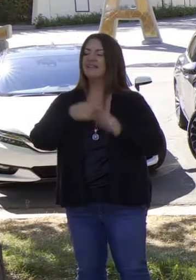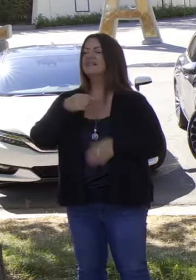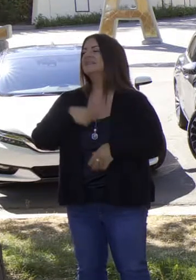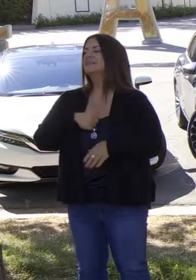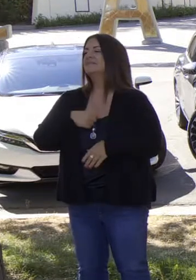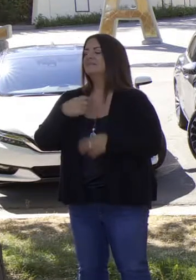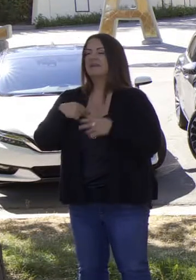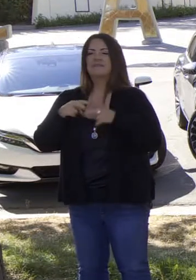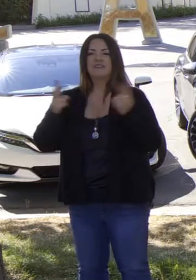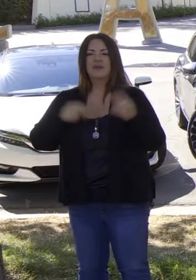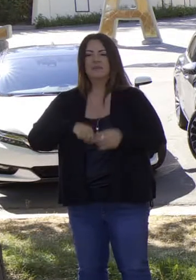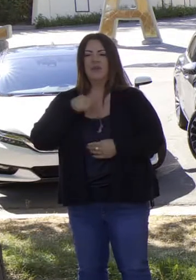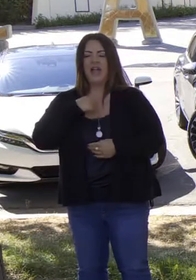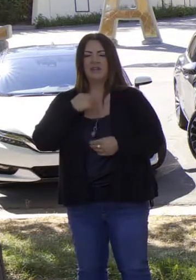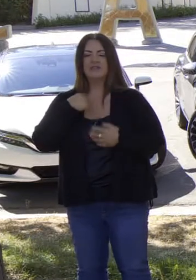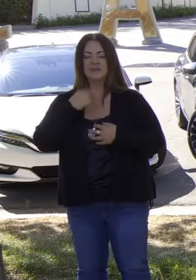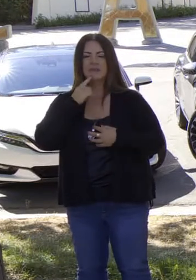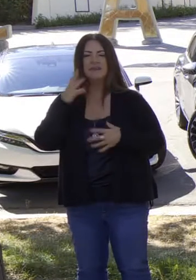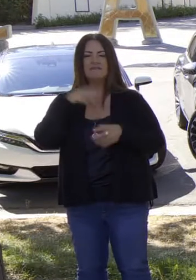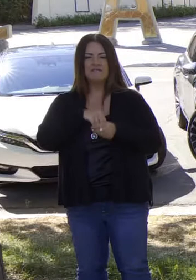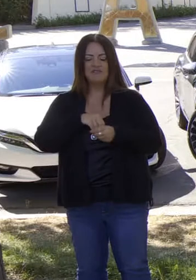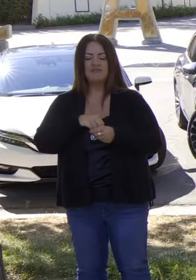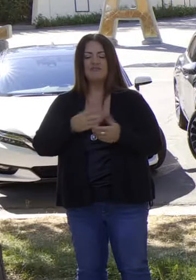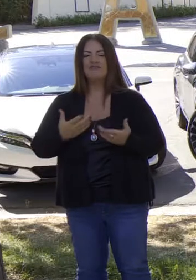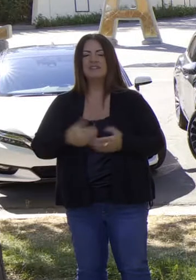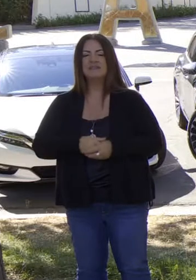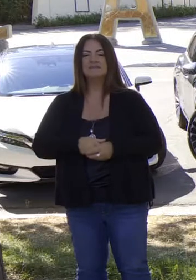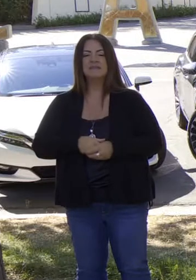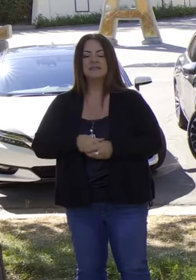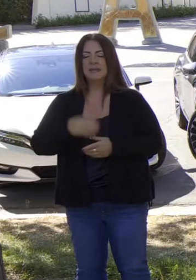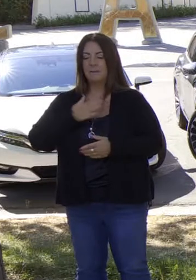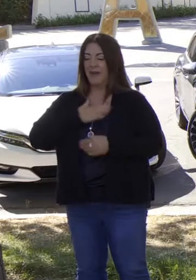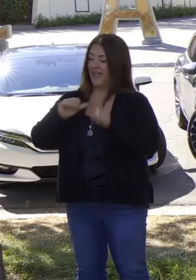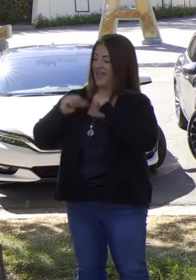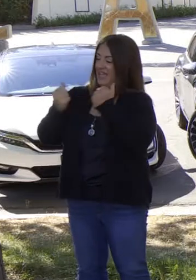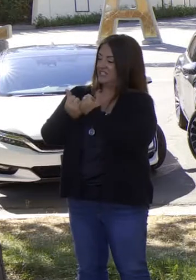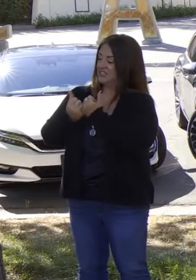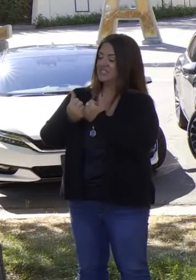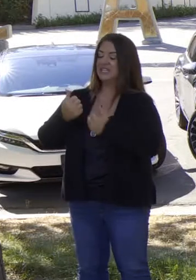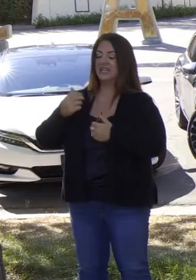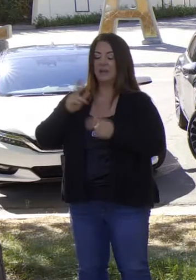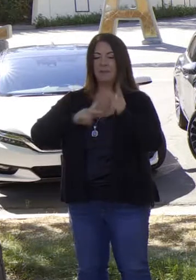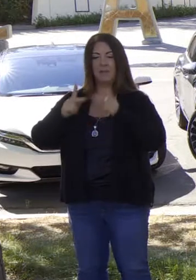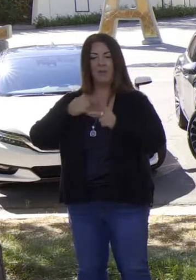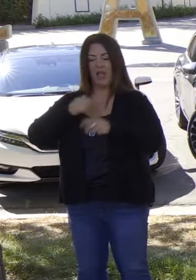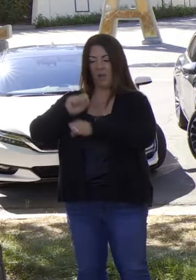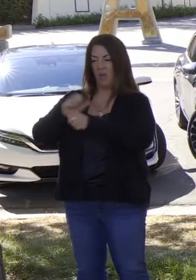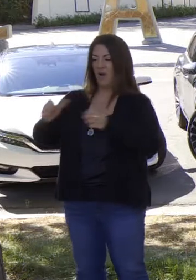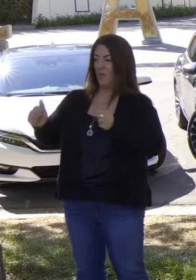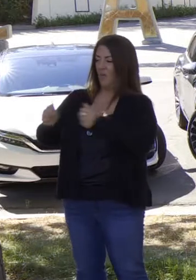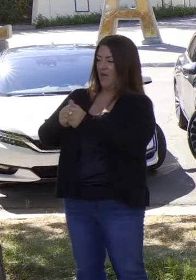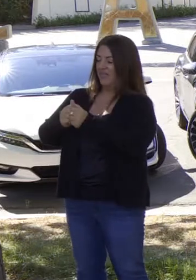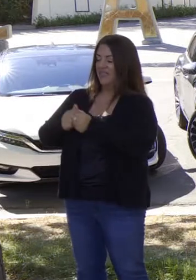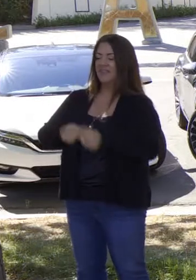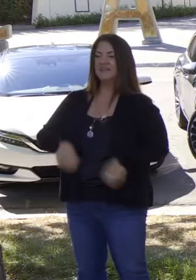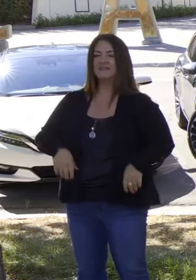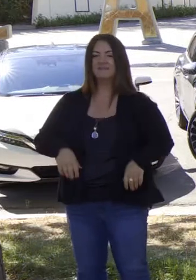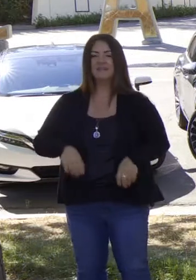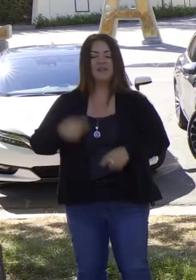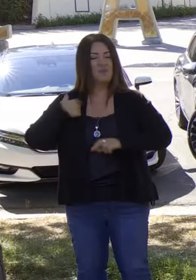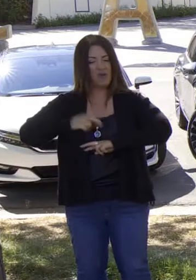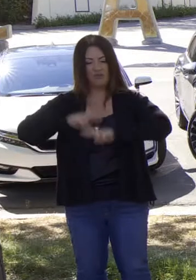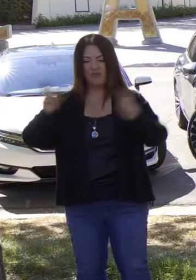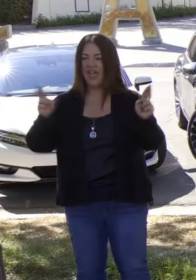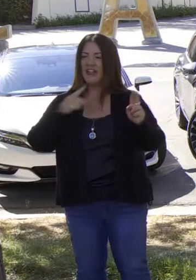ejecutiva y me siento sumamente orgullosa a nivel personal de mi agencia, de los con